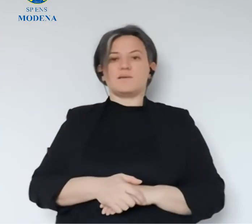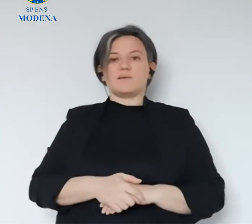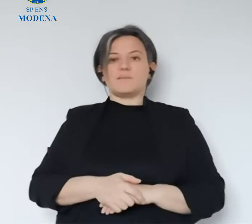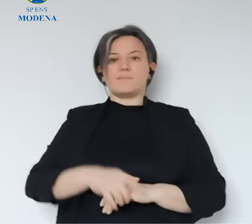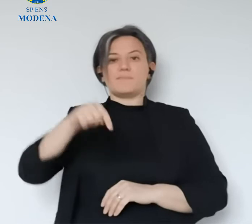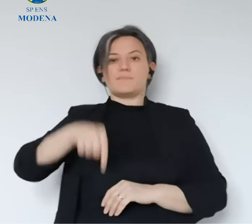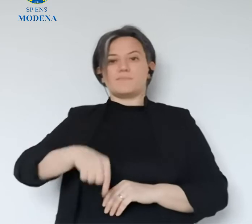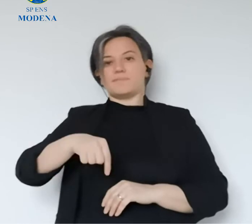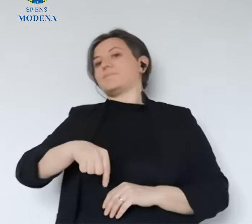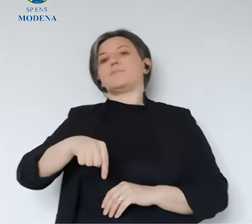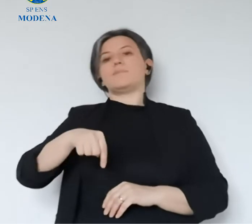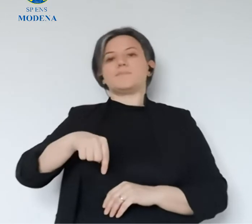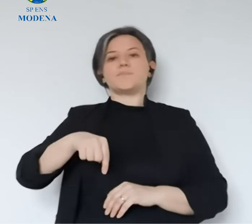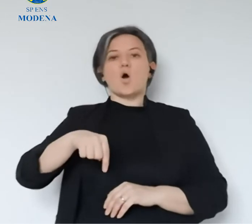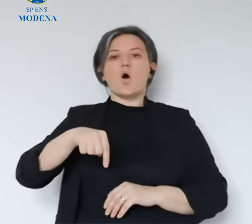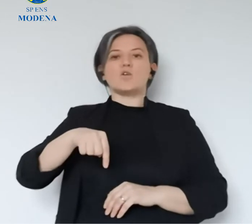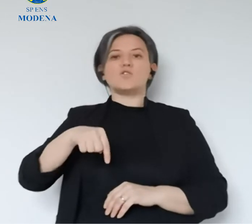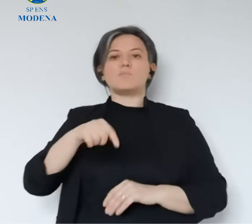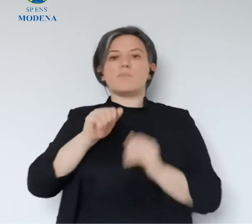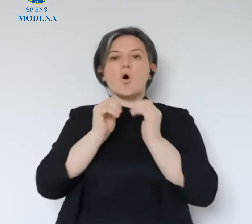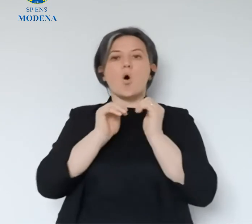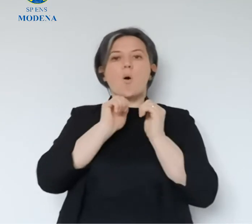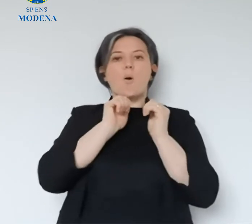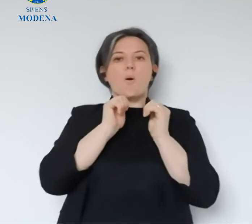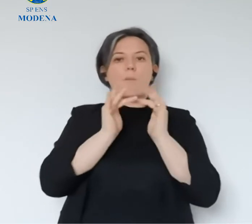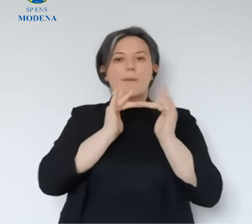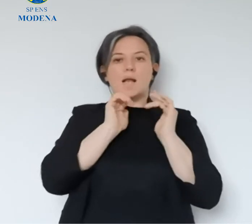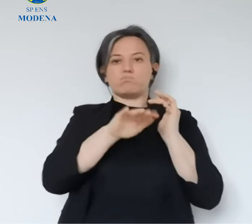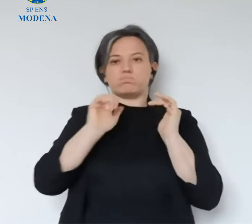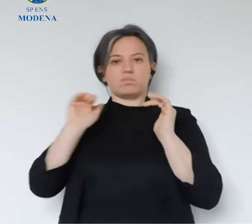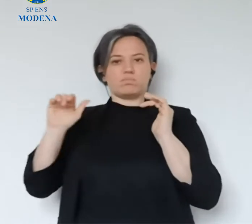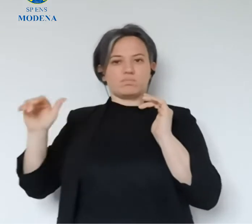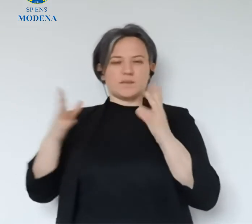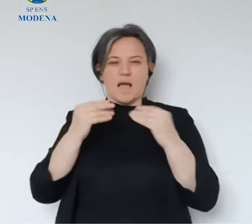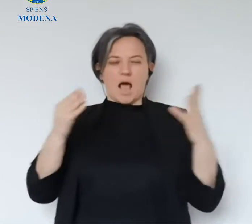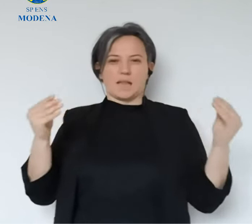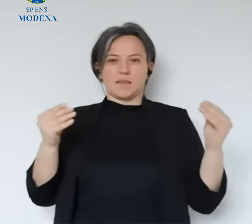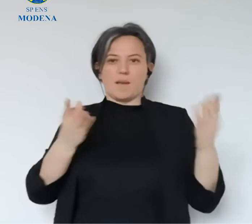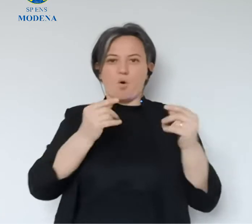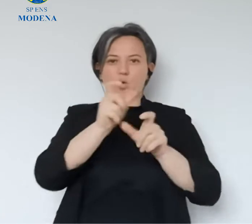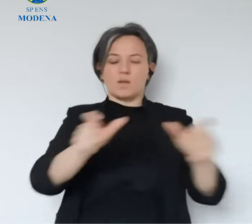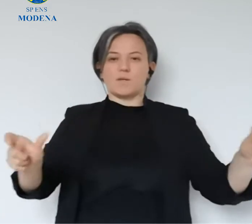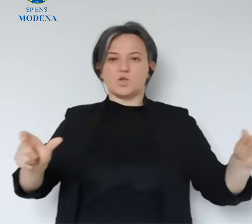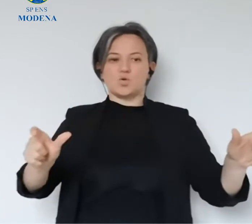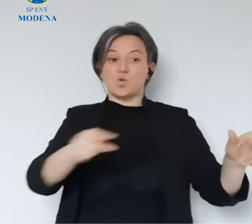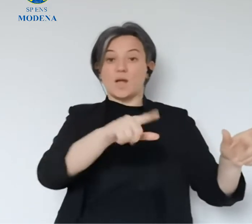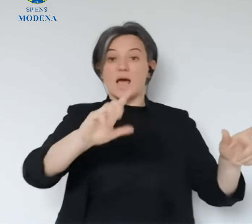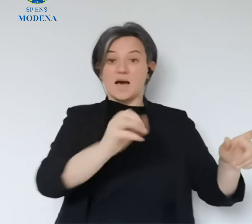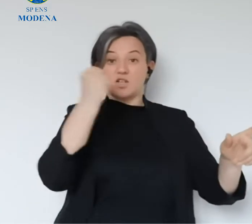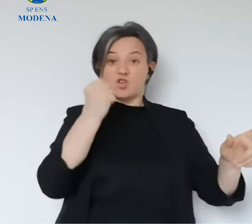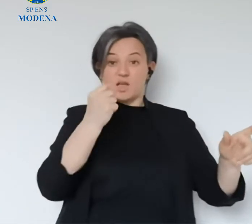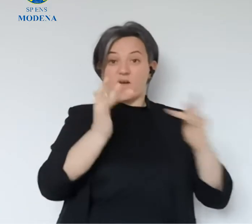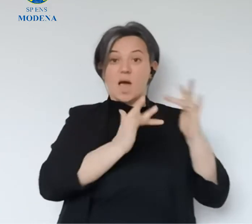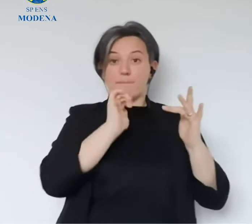carine, ovviamente nella giornata di oggi sono cominciate ad arrivare tutte le mail che riportano direttamente il bonus